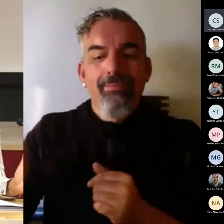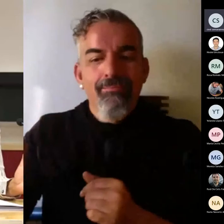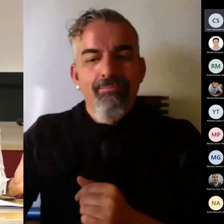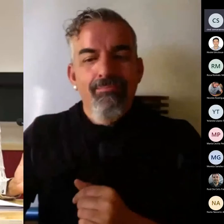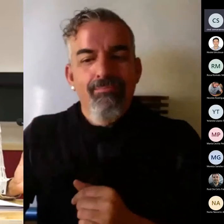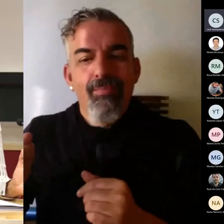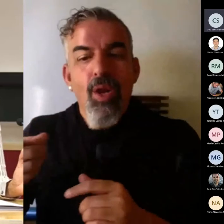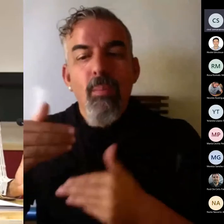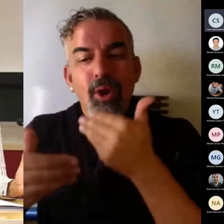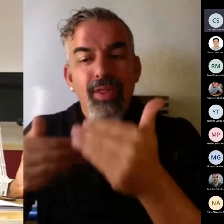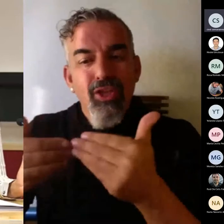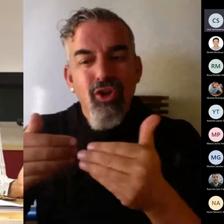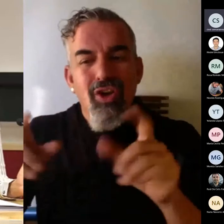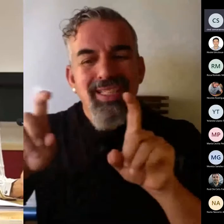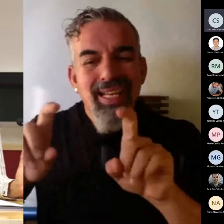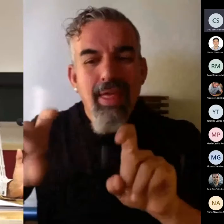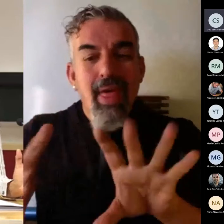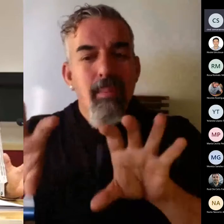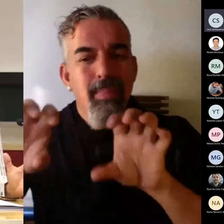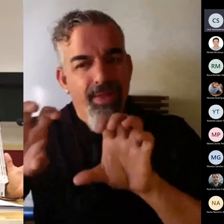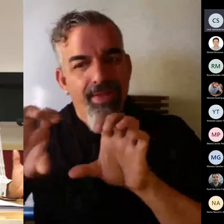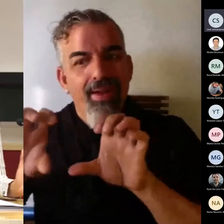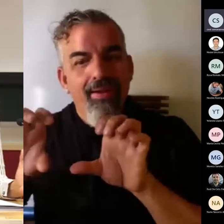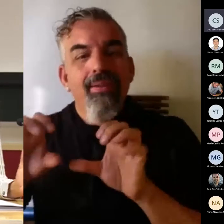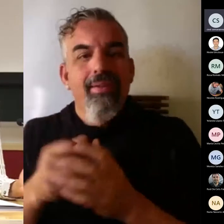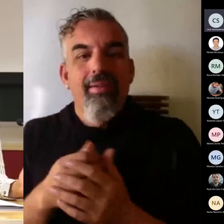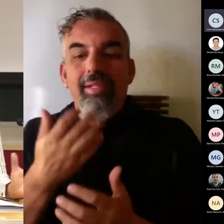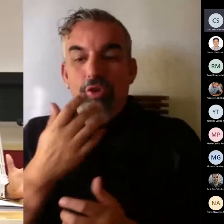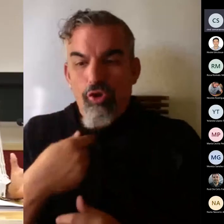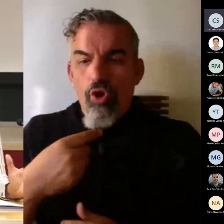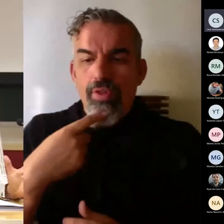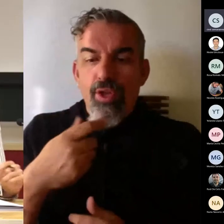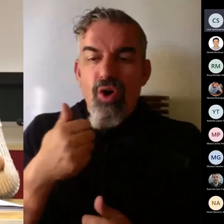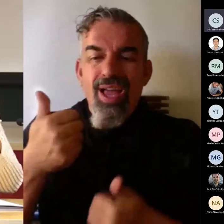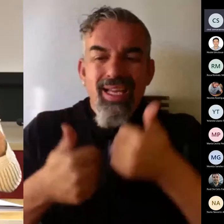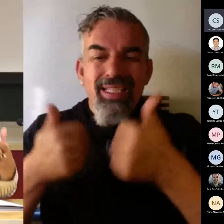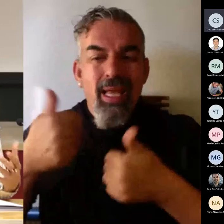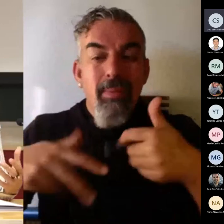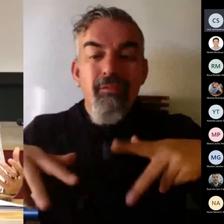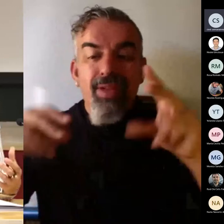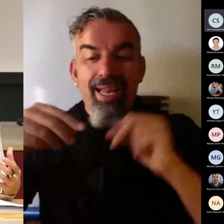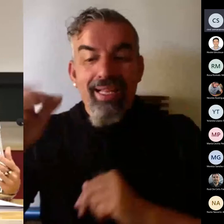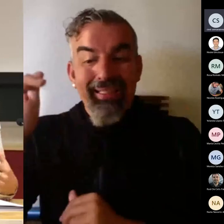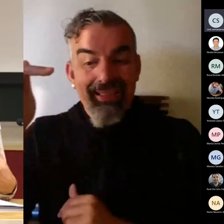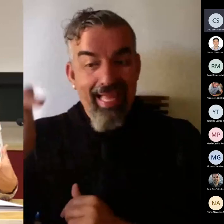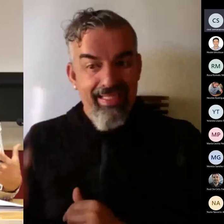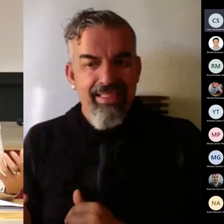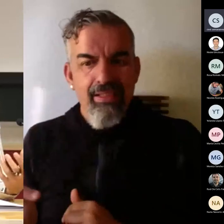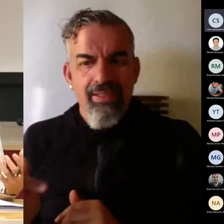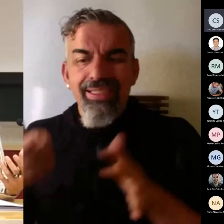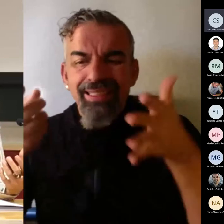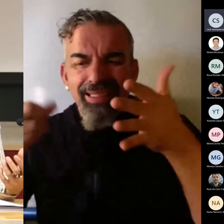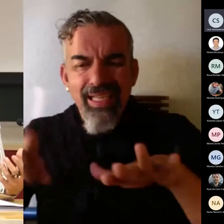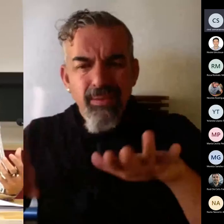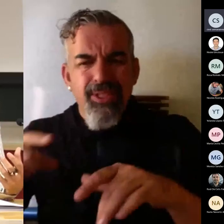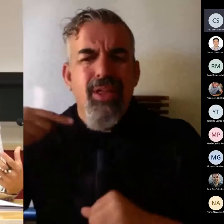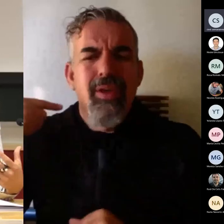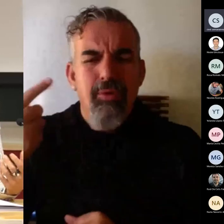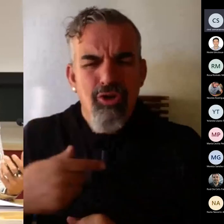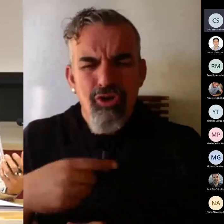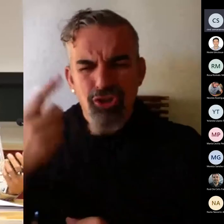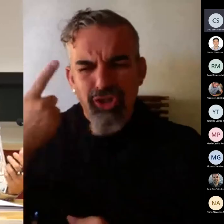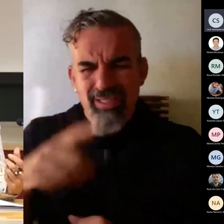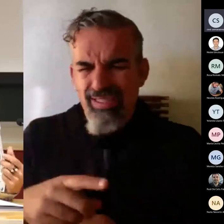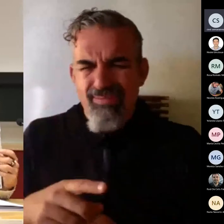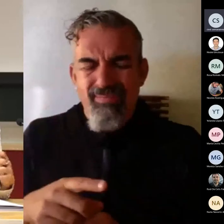de aprendizaje. Y el primer día les digo que le voy a hacer un examen final tipo test dentro de seis meses, estoy convencida que no van a